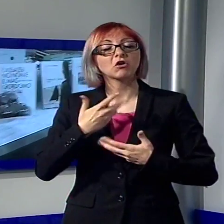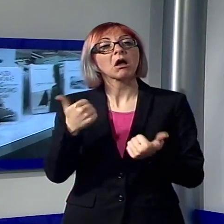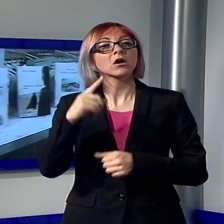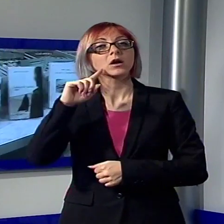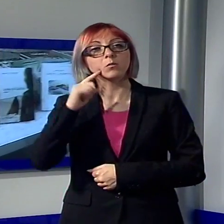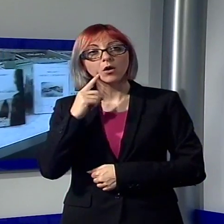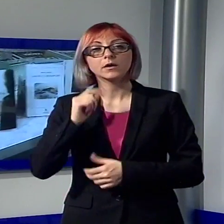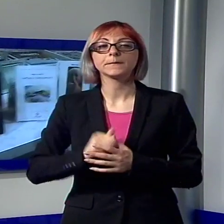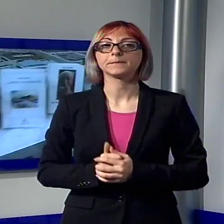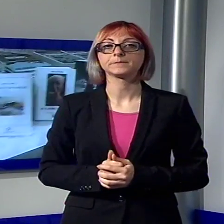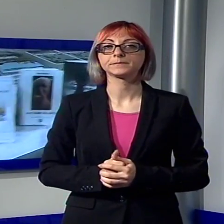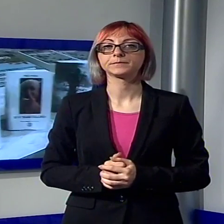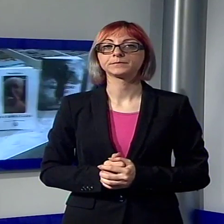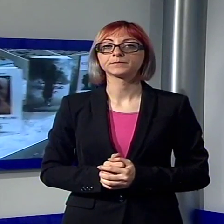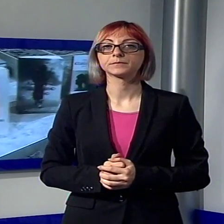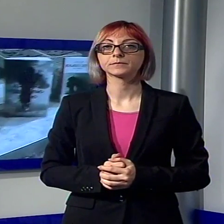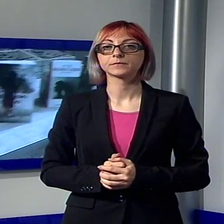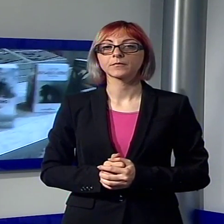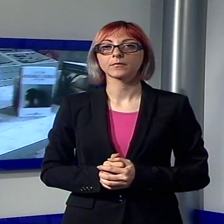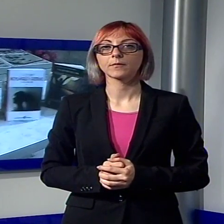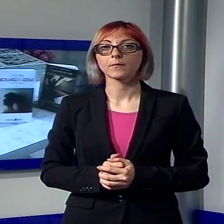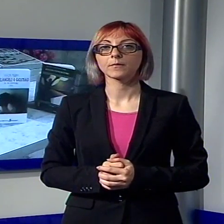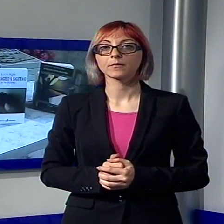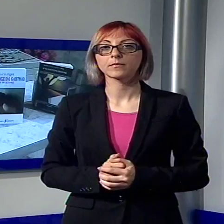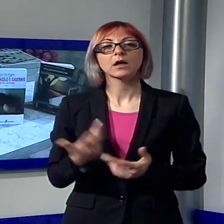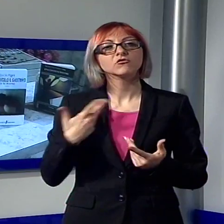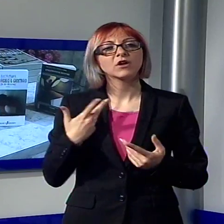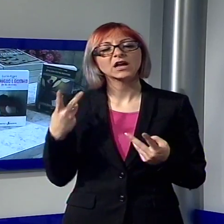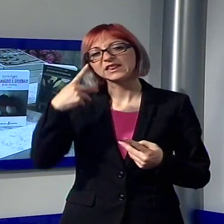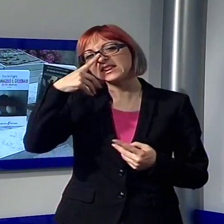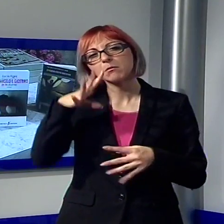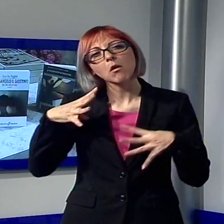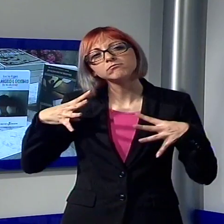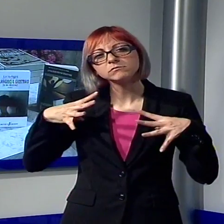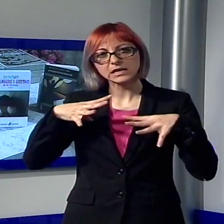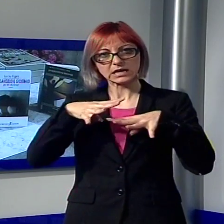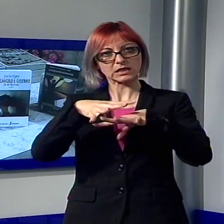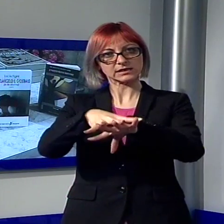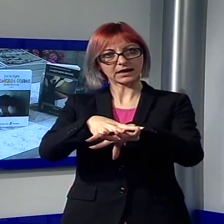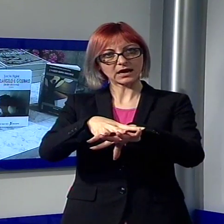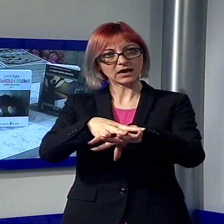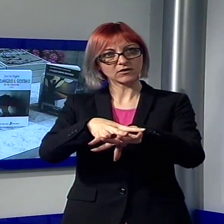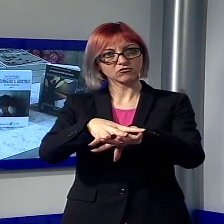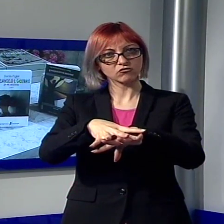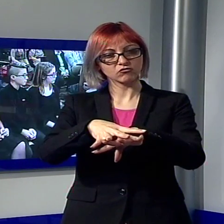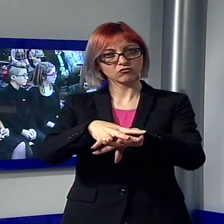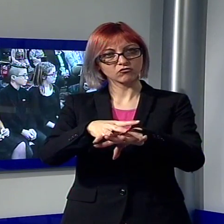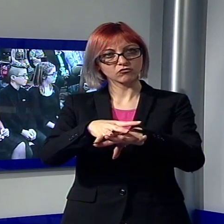Diciamo che si sono intrecciate una serie di elementi positivi, di dati